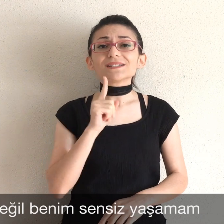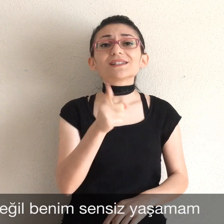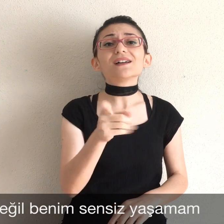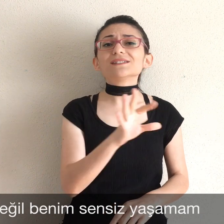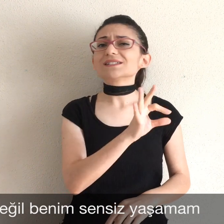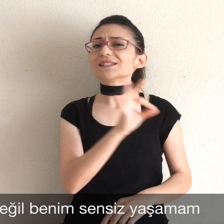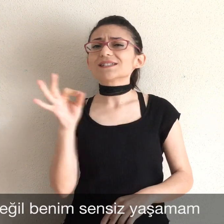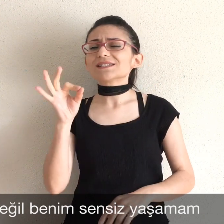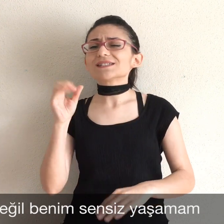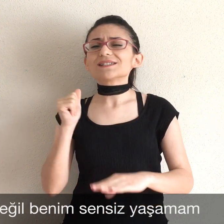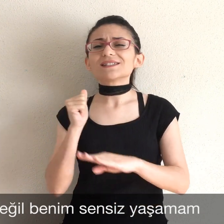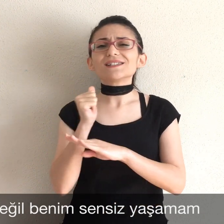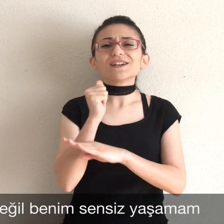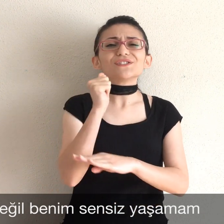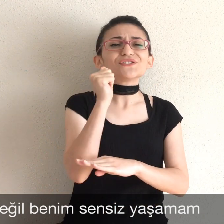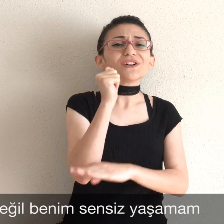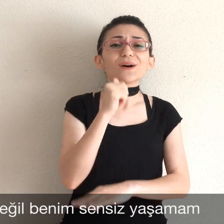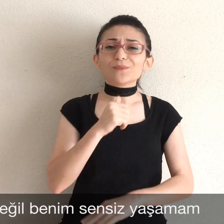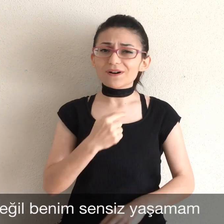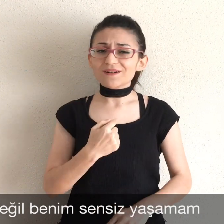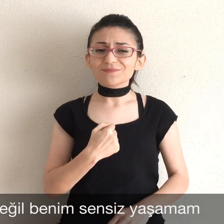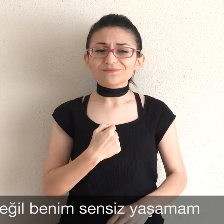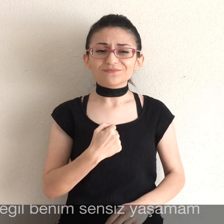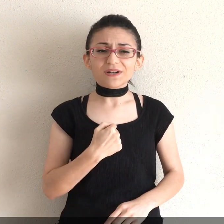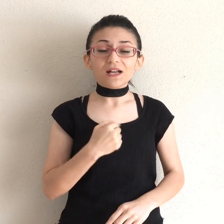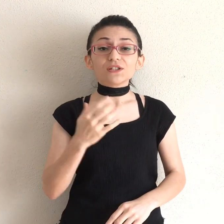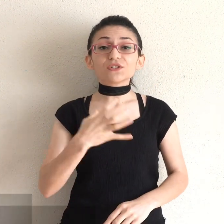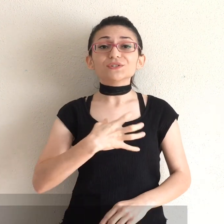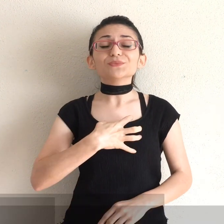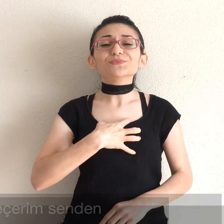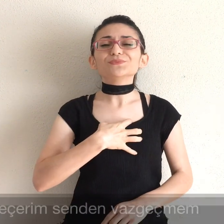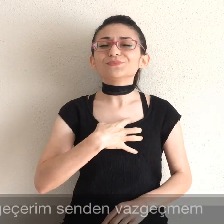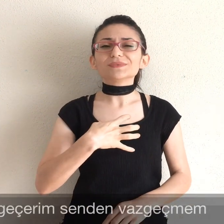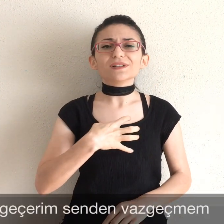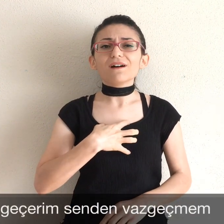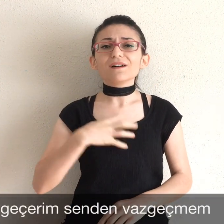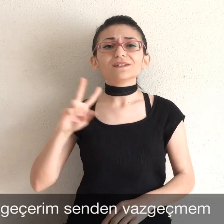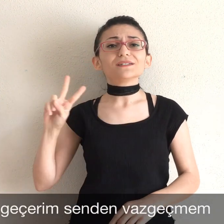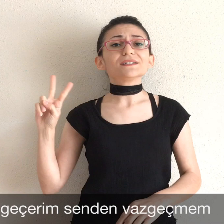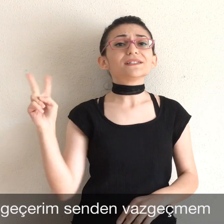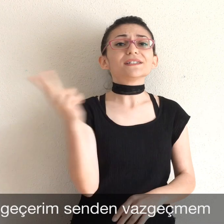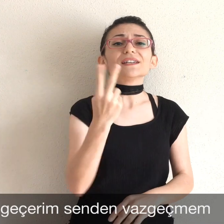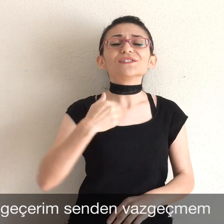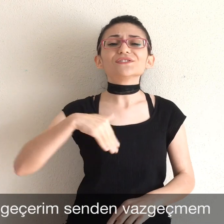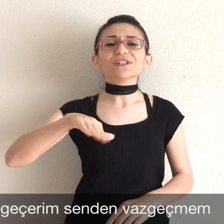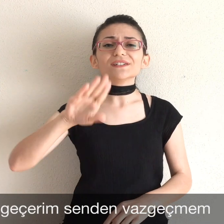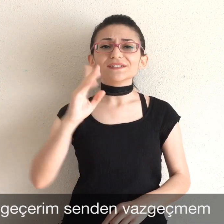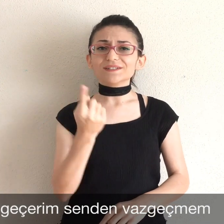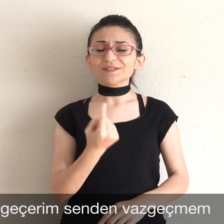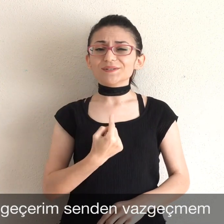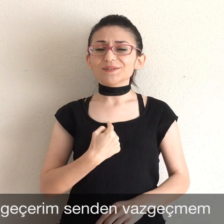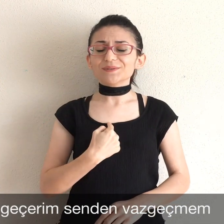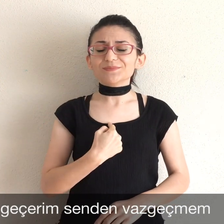sensiz yaşamam Canımdan geçerim,